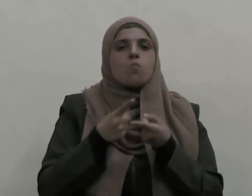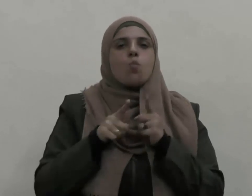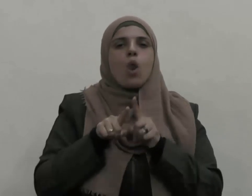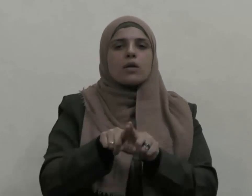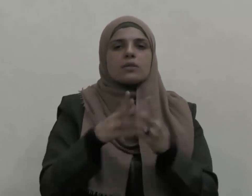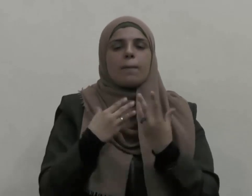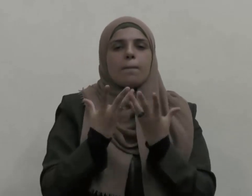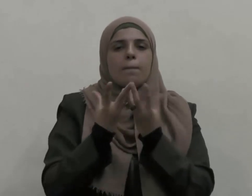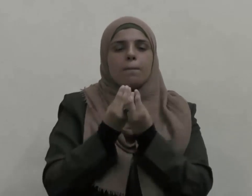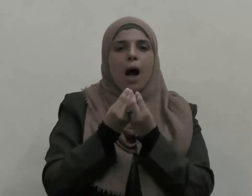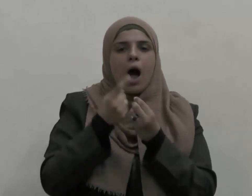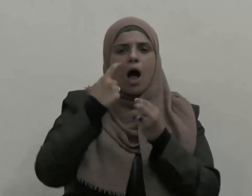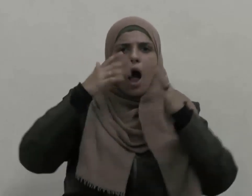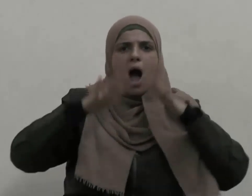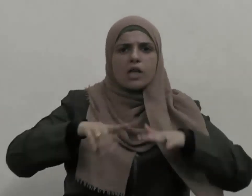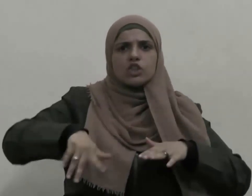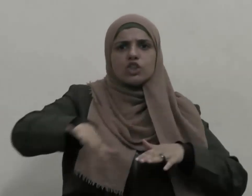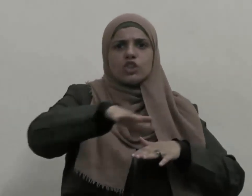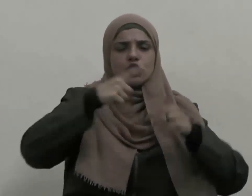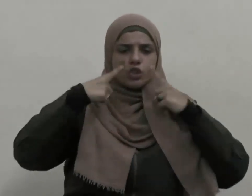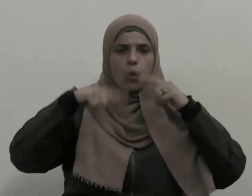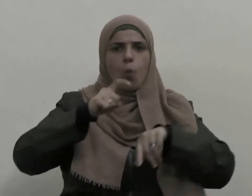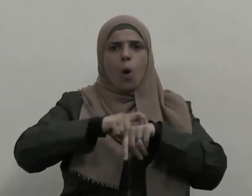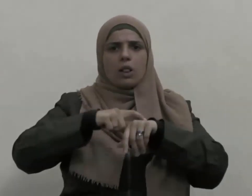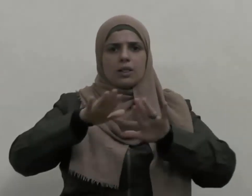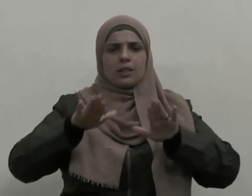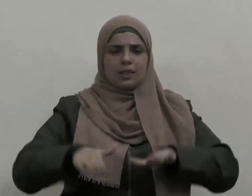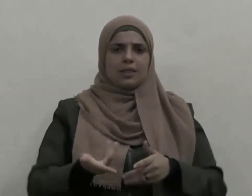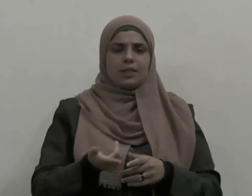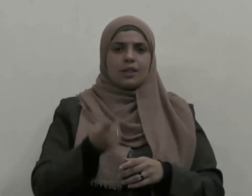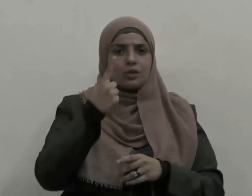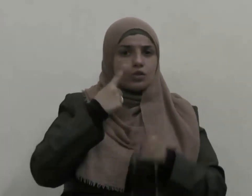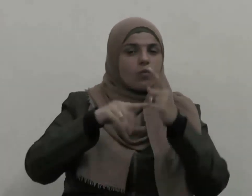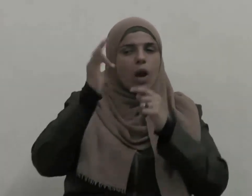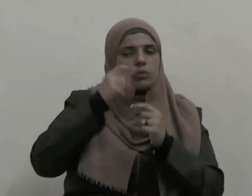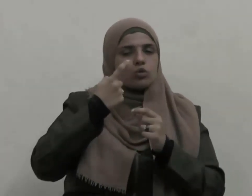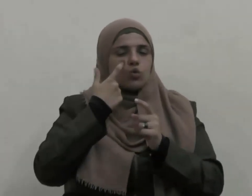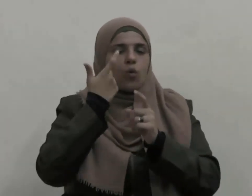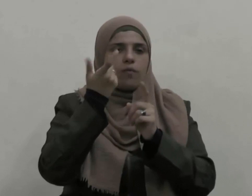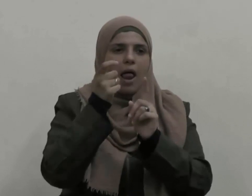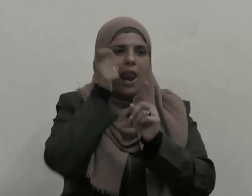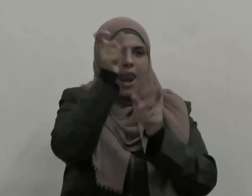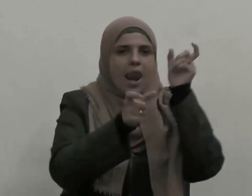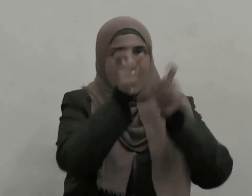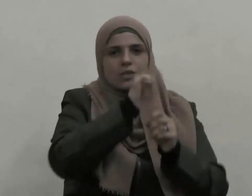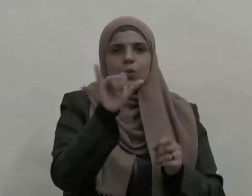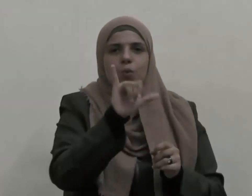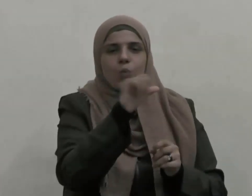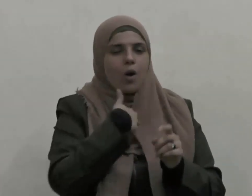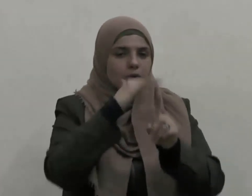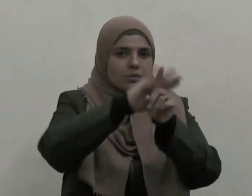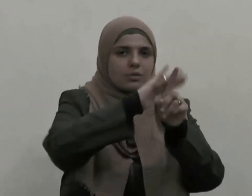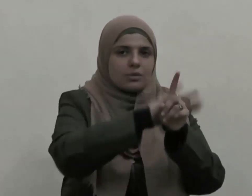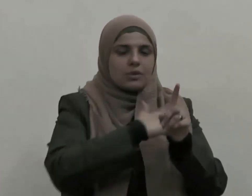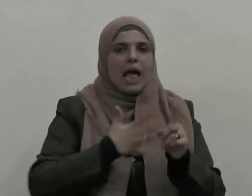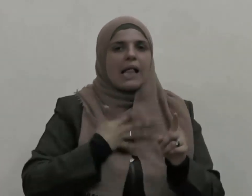هذا الزمان ويراعي أحوال الناس وحاجاتهم يقتضي أن لا